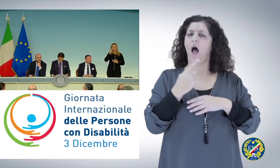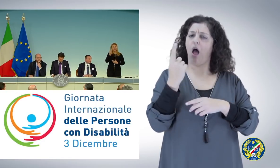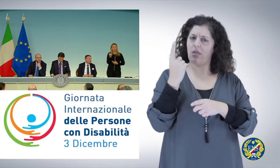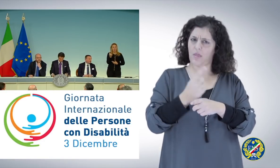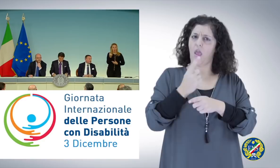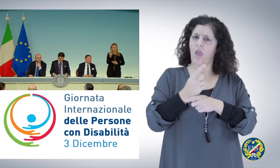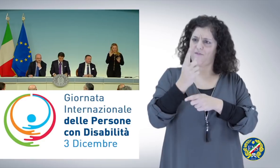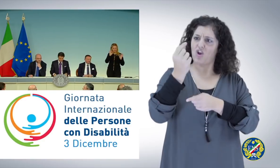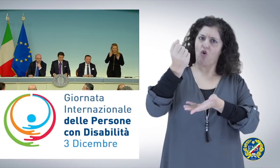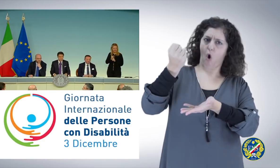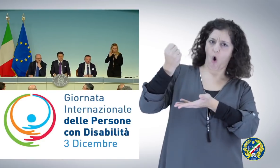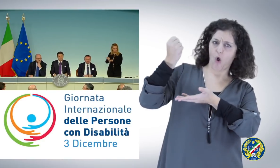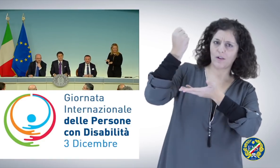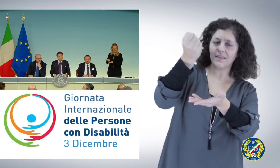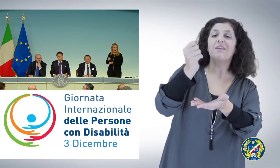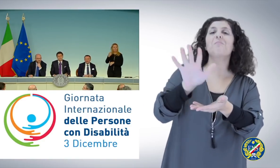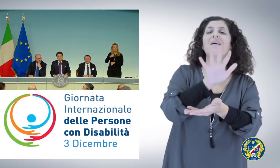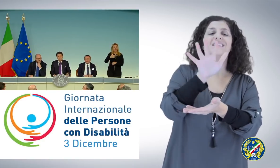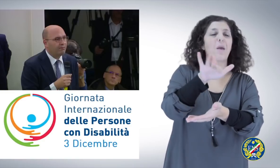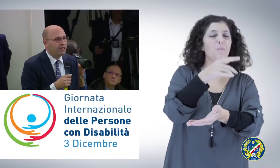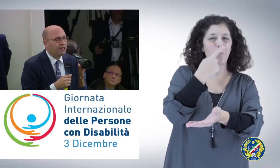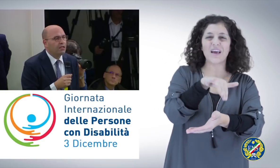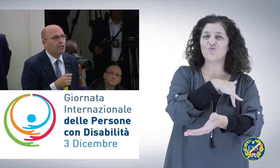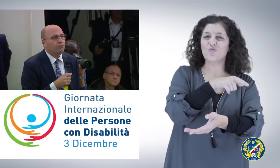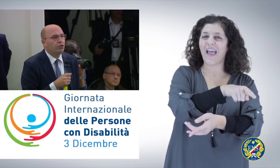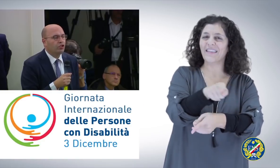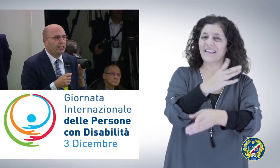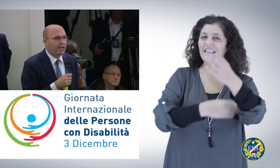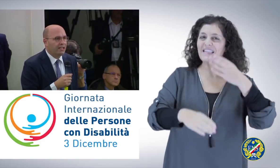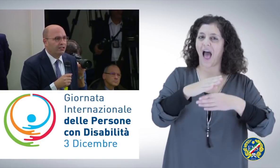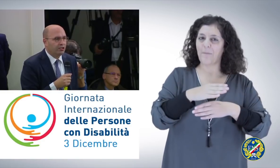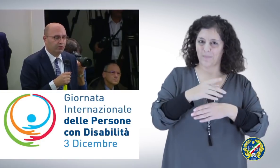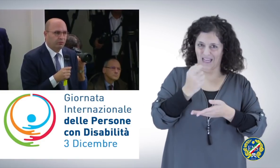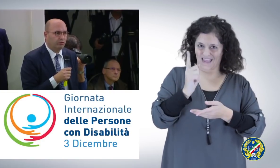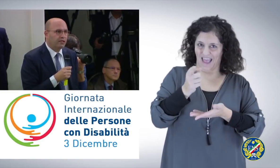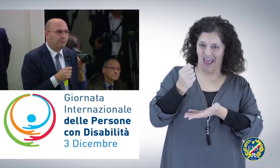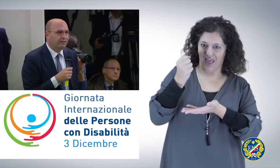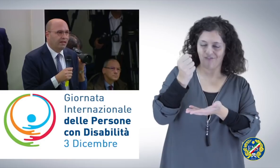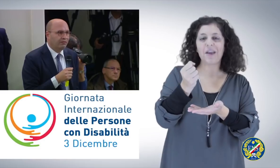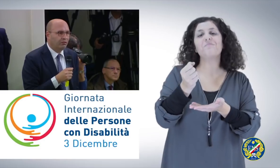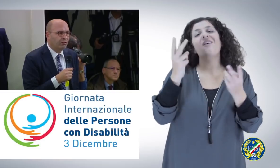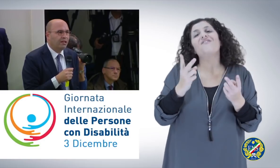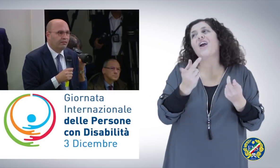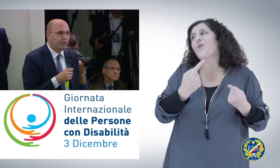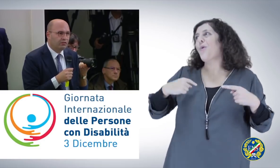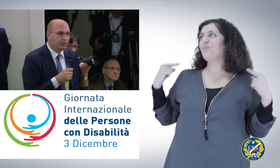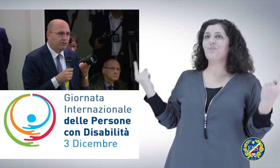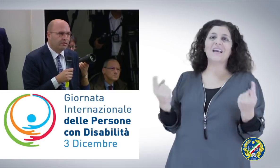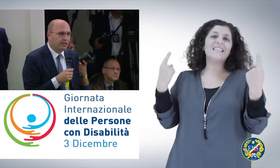arrivo ad esempio per gli aiuti agli alunni disabili più in generale diciamo siamo tutti aspettando la definizione di questa